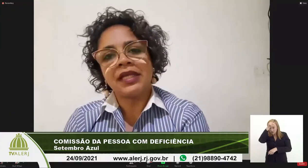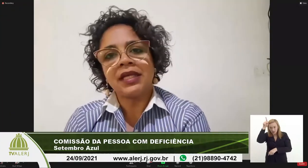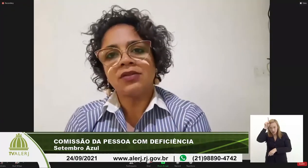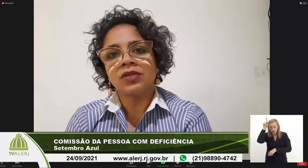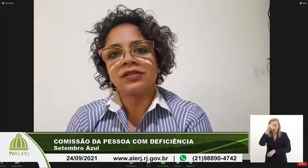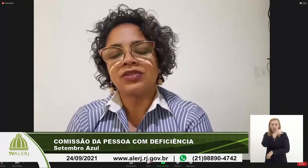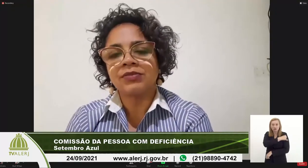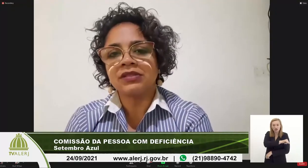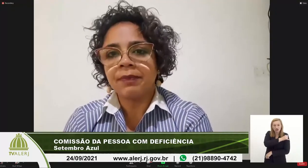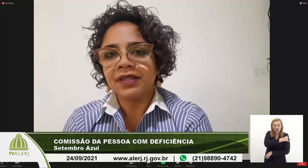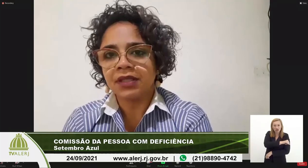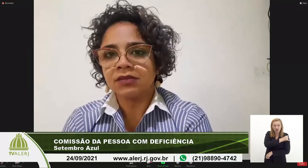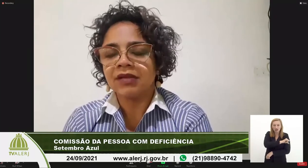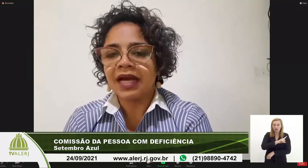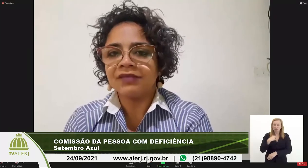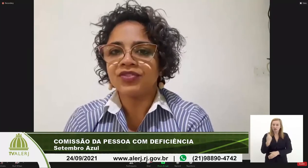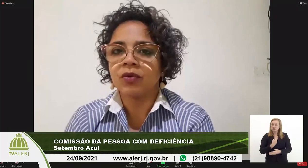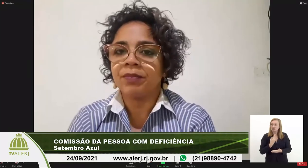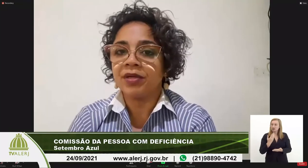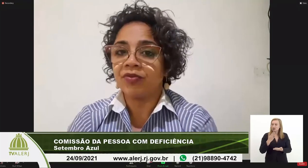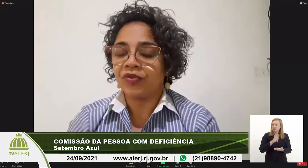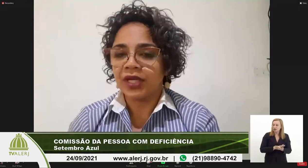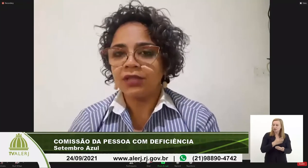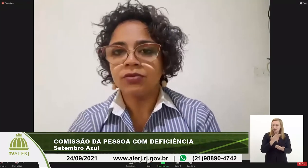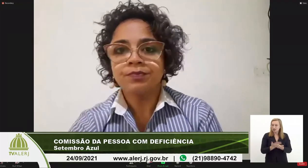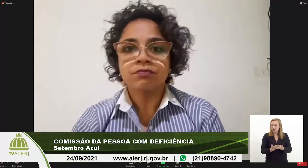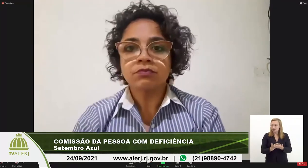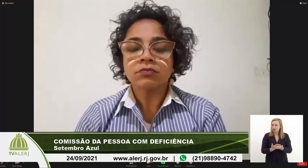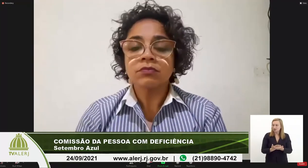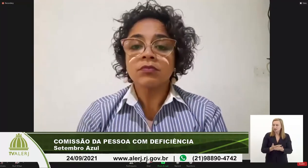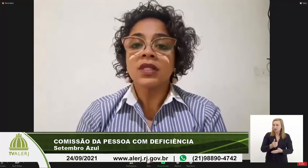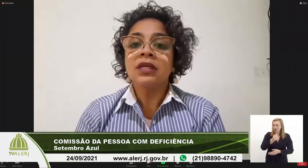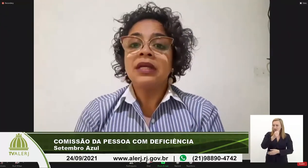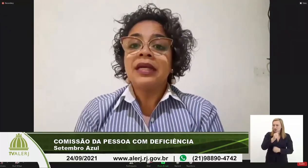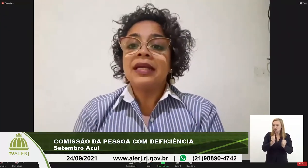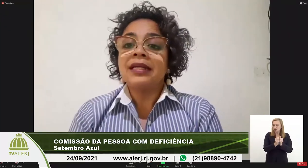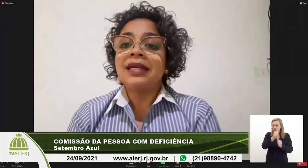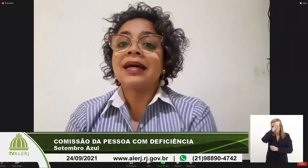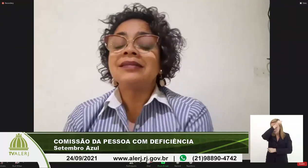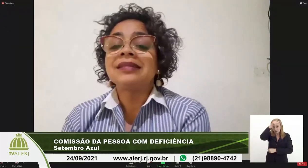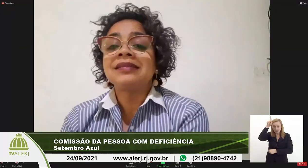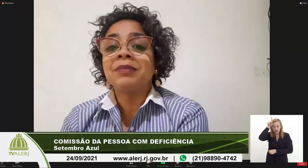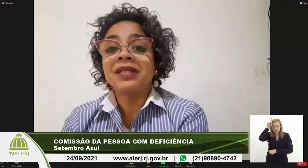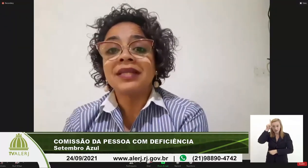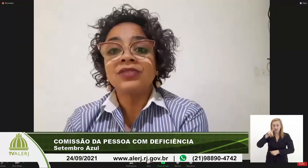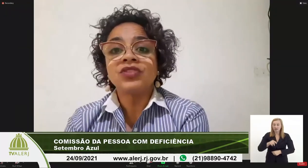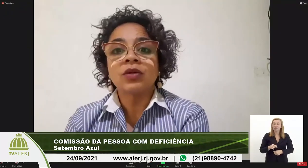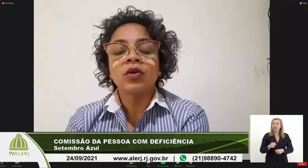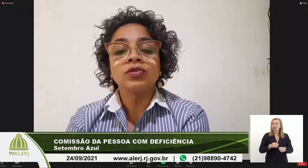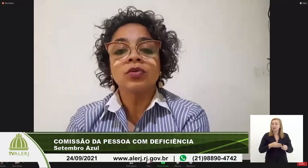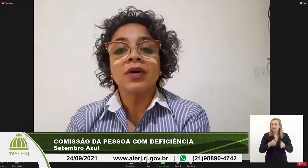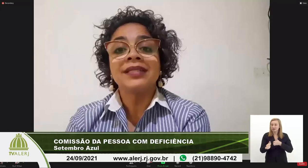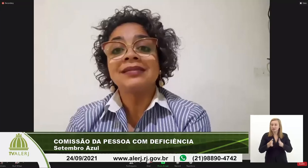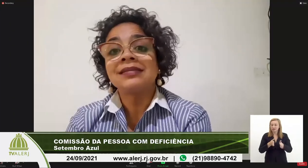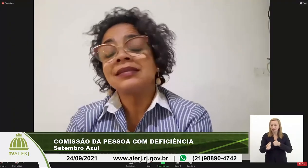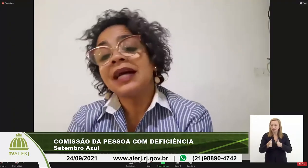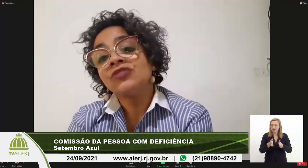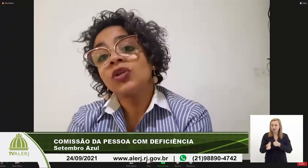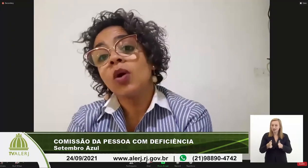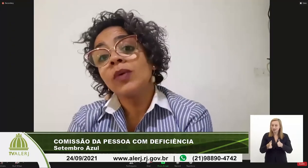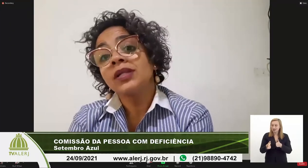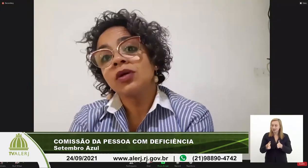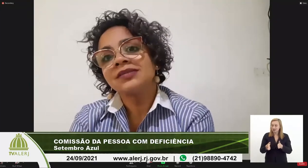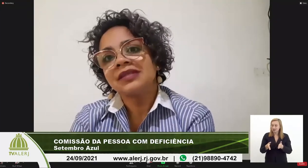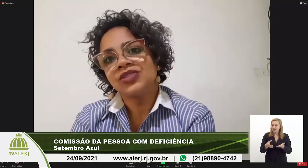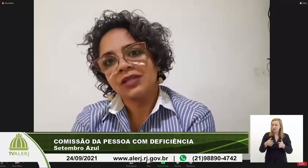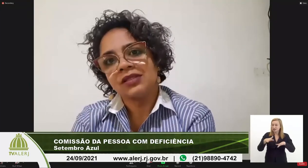de janeiro nós estamos interpretando lives com o prefeito e a acessibilidade de acordo com a necessidade